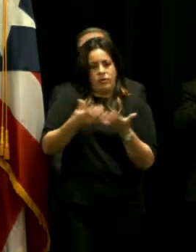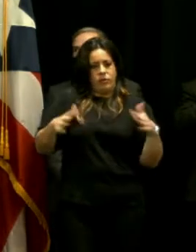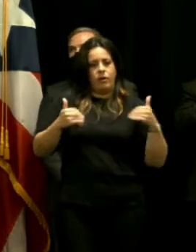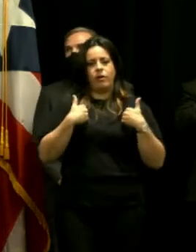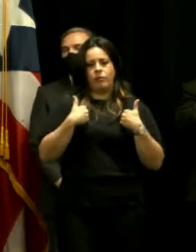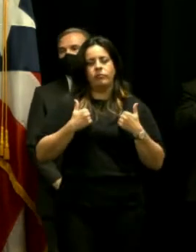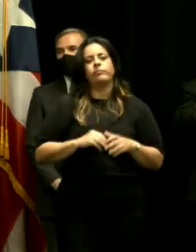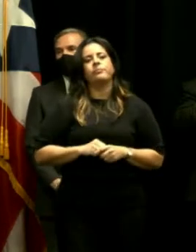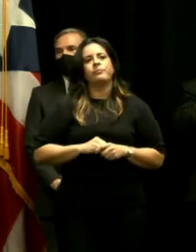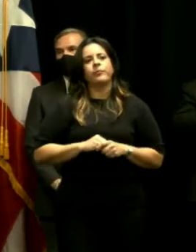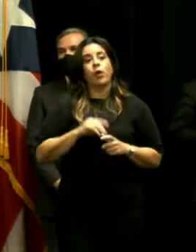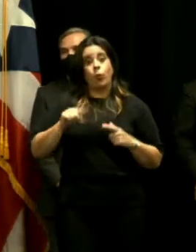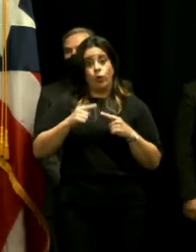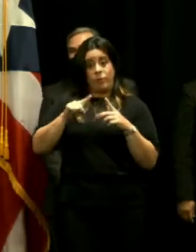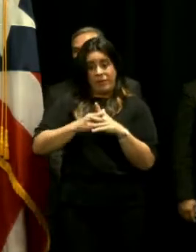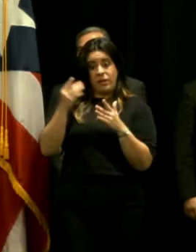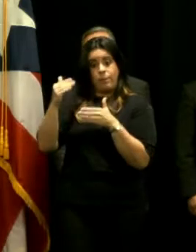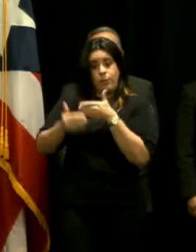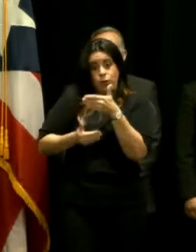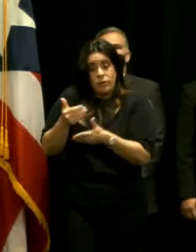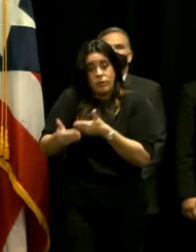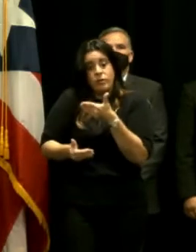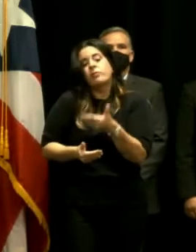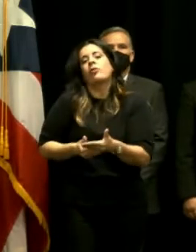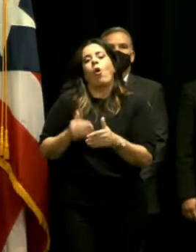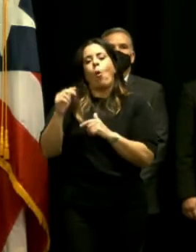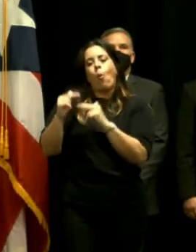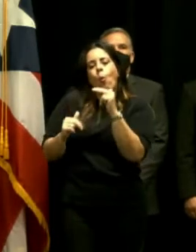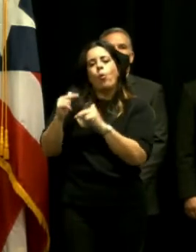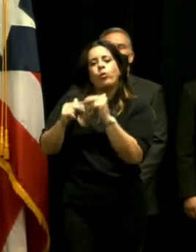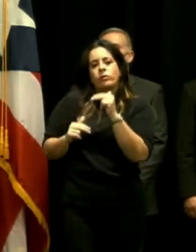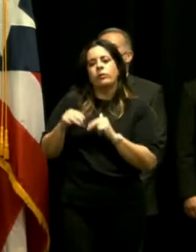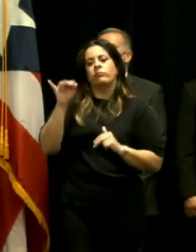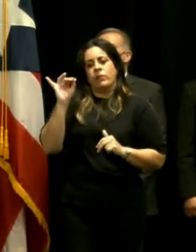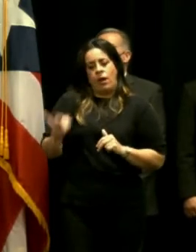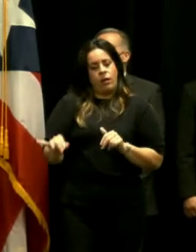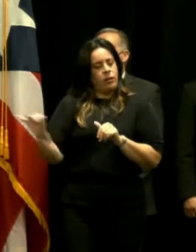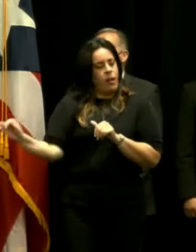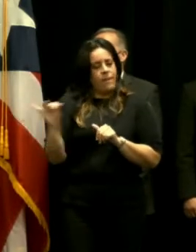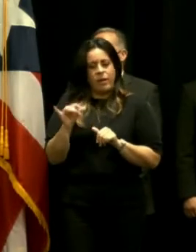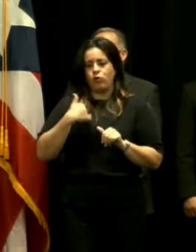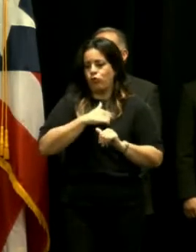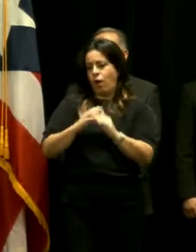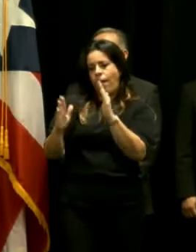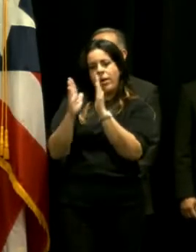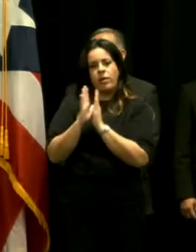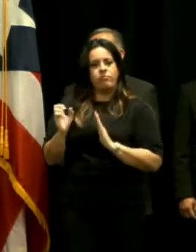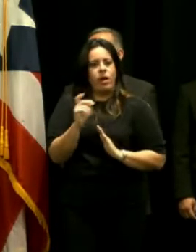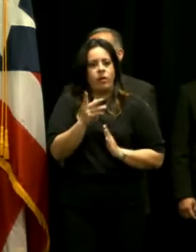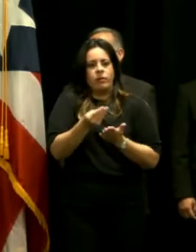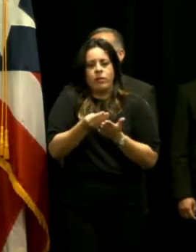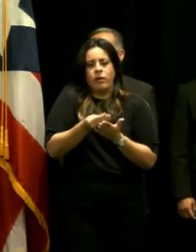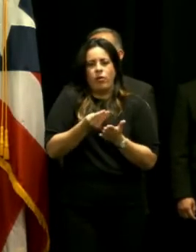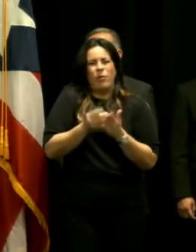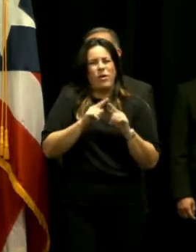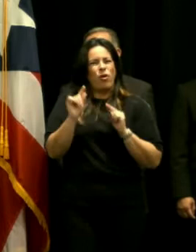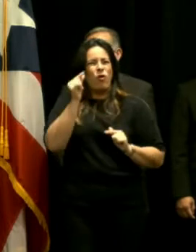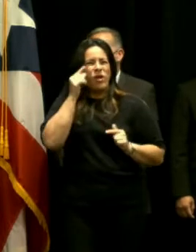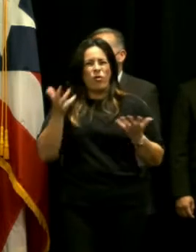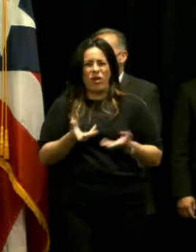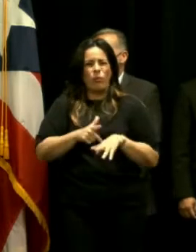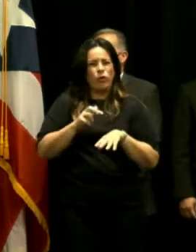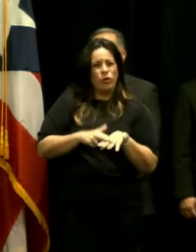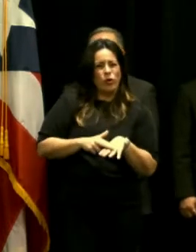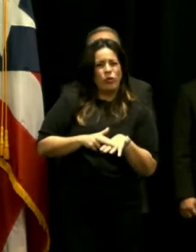gobierno y cuando comience el proceso de construcción ahí pues también estaremos solicitando reembolsos pero el gobierno de Puerto